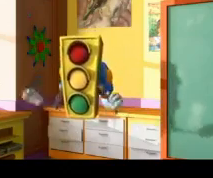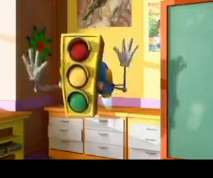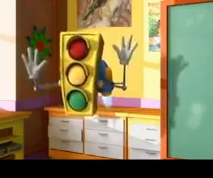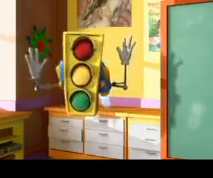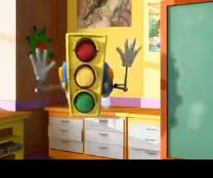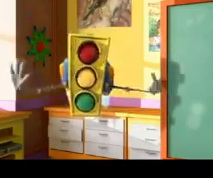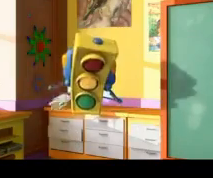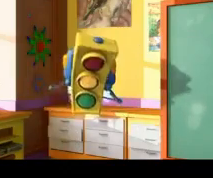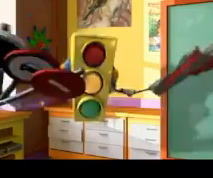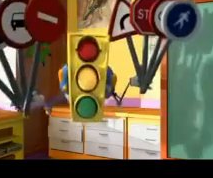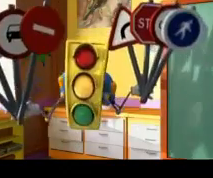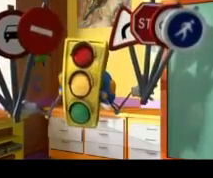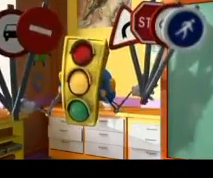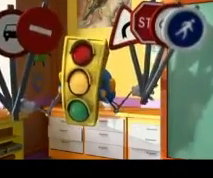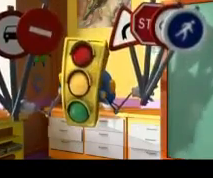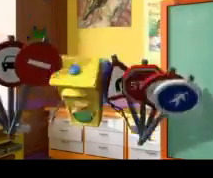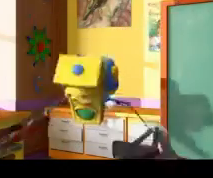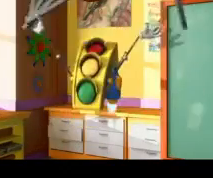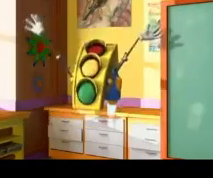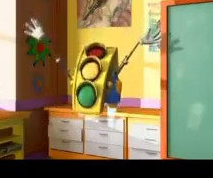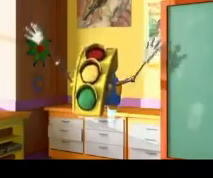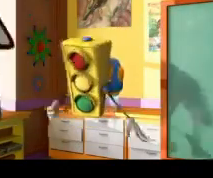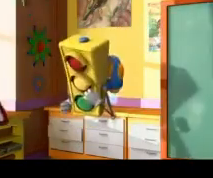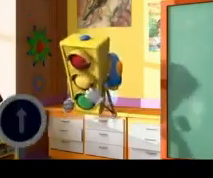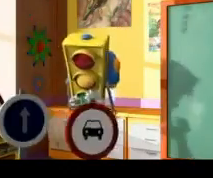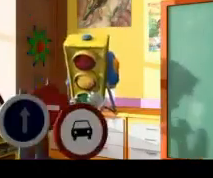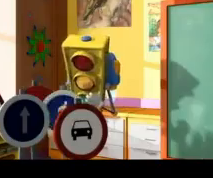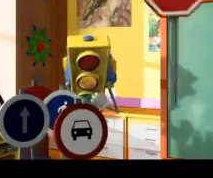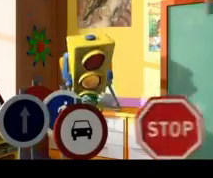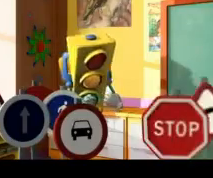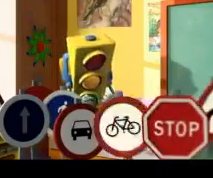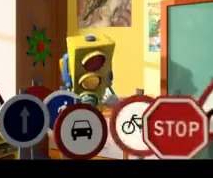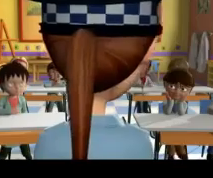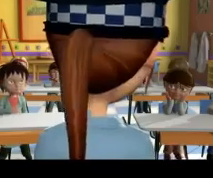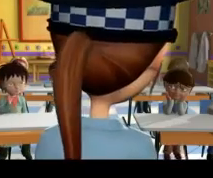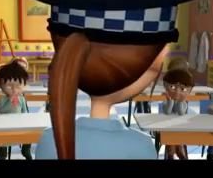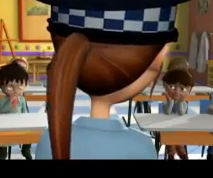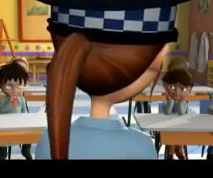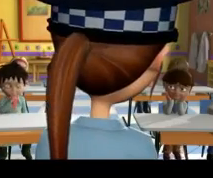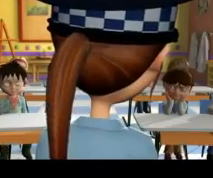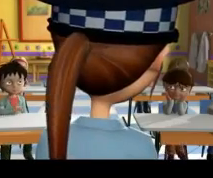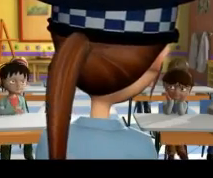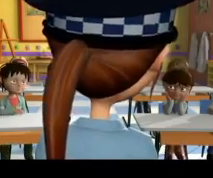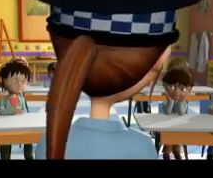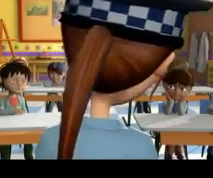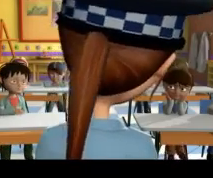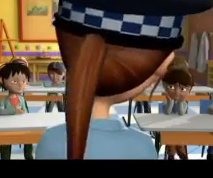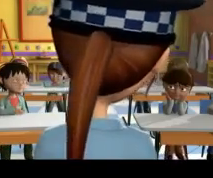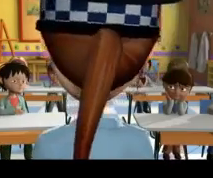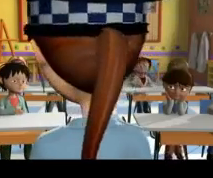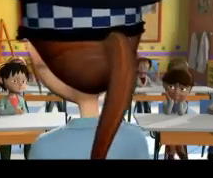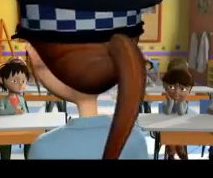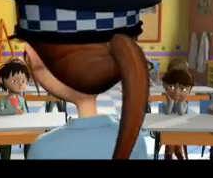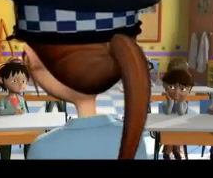también existen muchas otras señales colocadas en postes en lugares bien visibles. Como las que Lucio nos acaba de